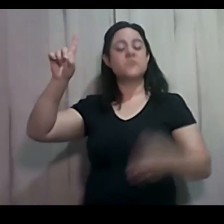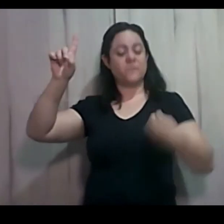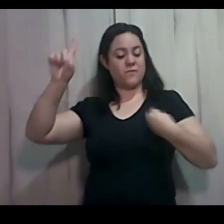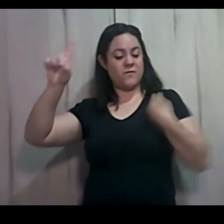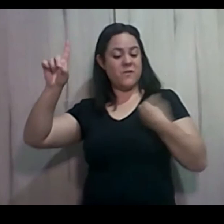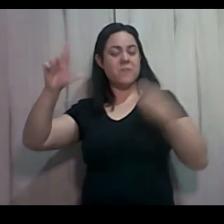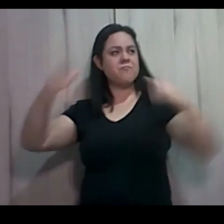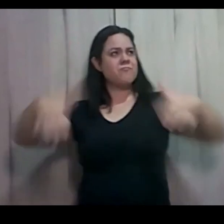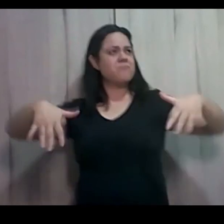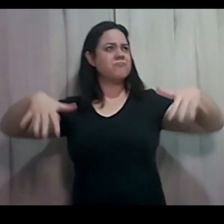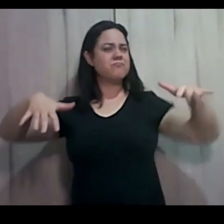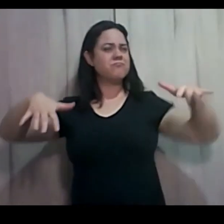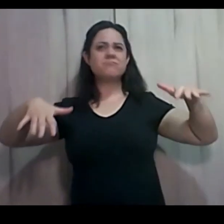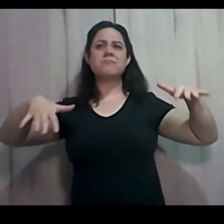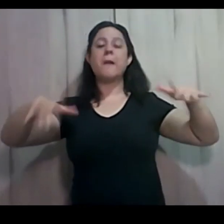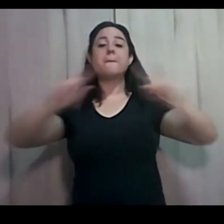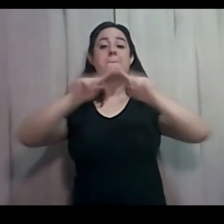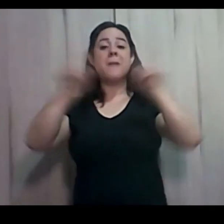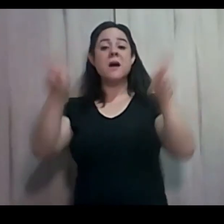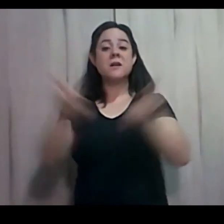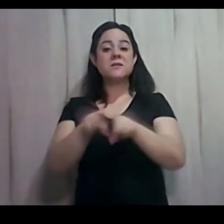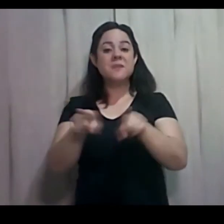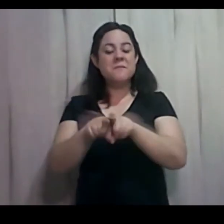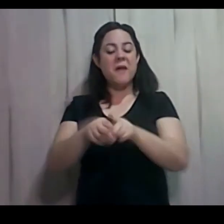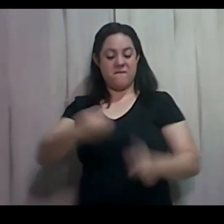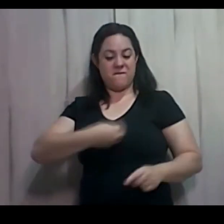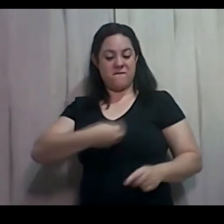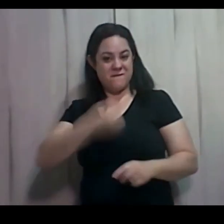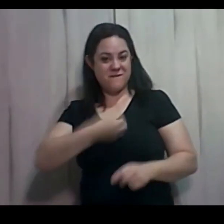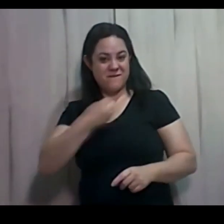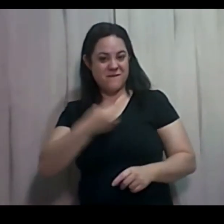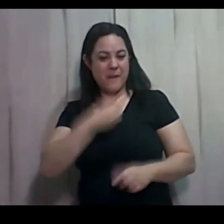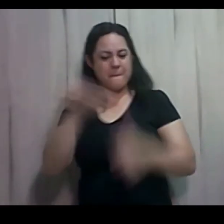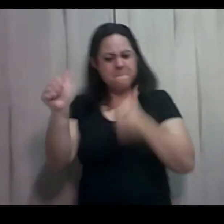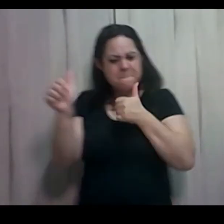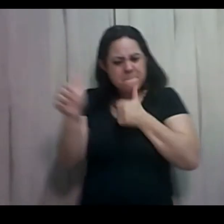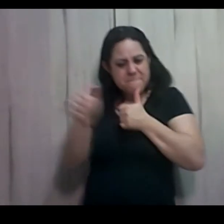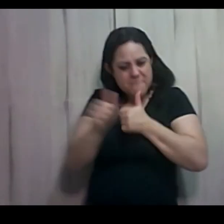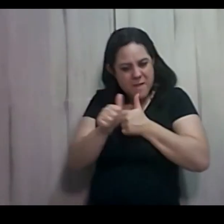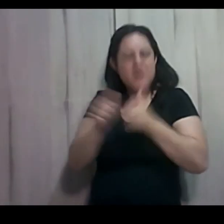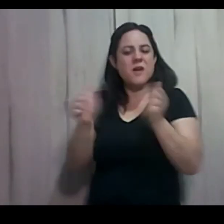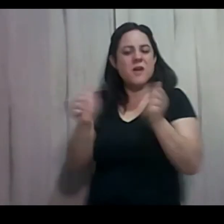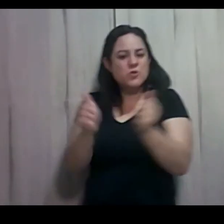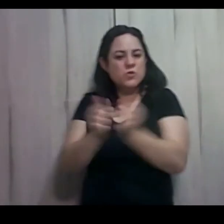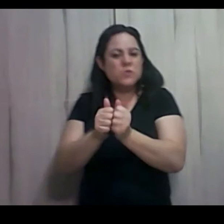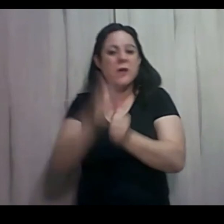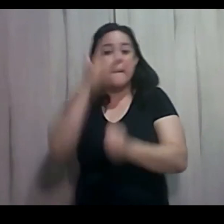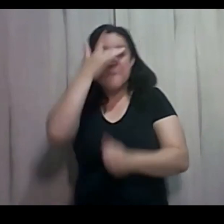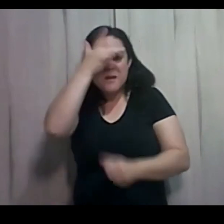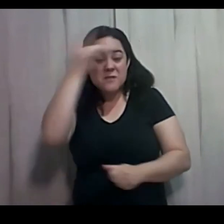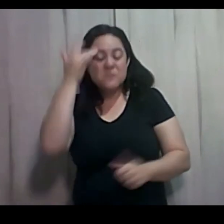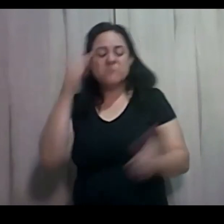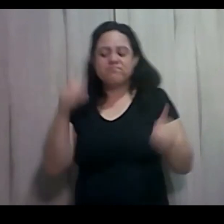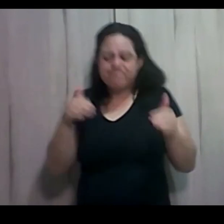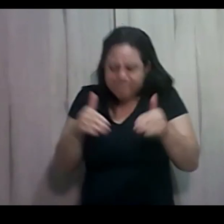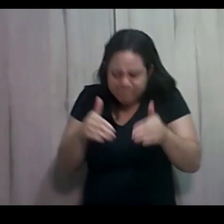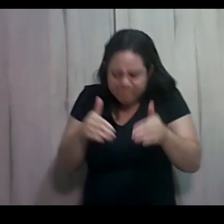mas também habita perto, próximo, ao quebrantado e contrito de coração.